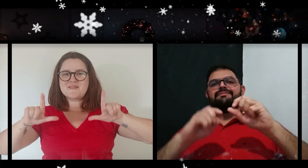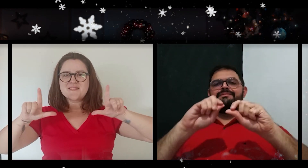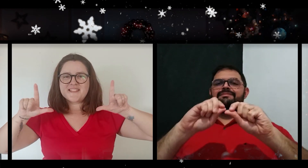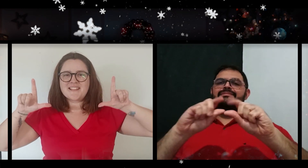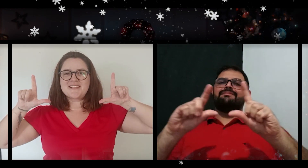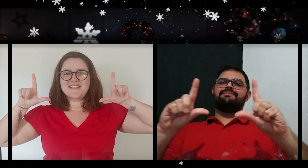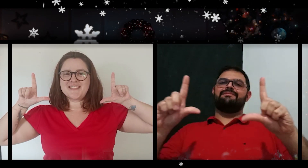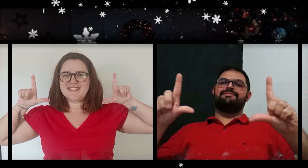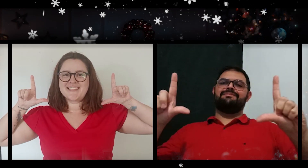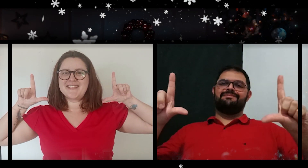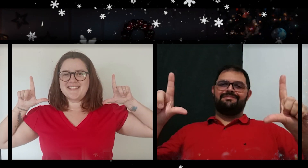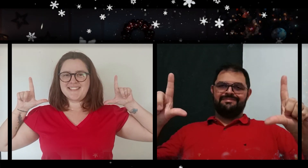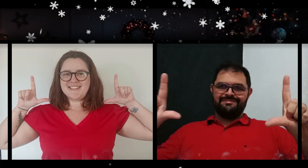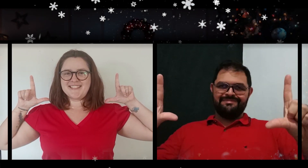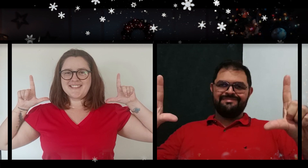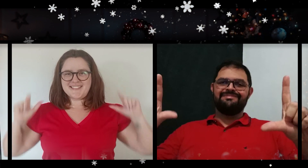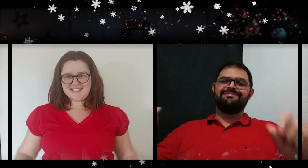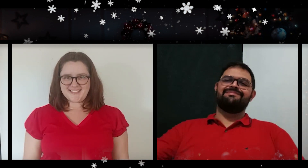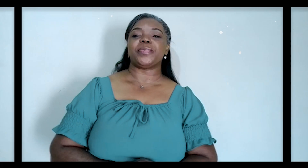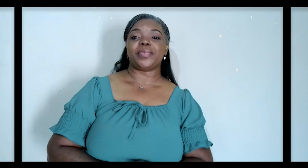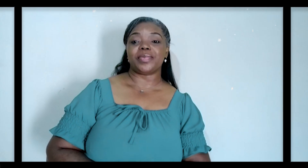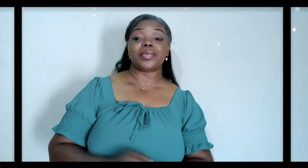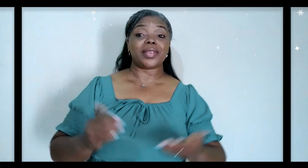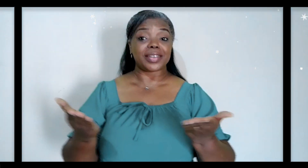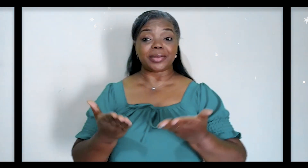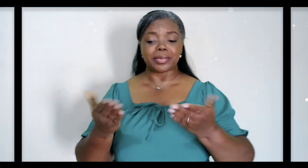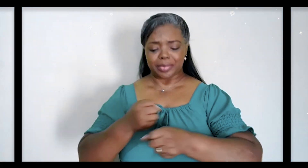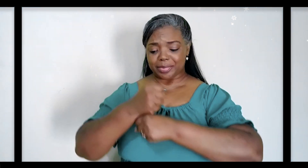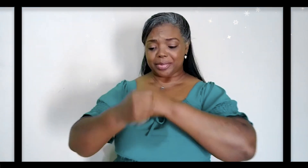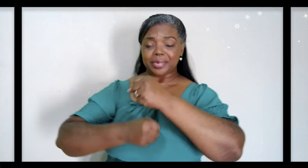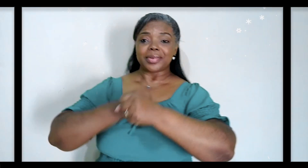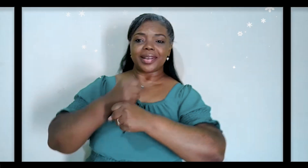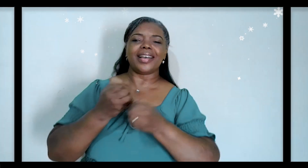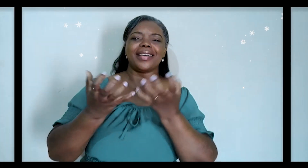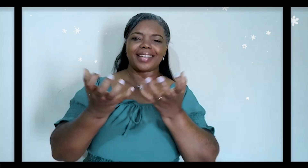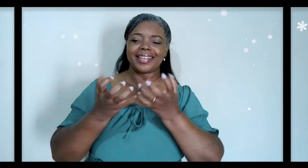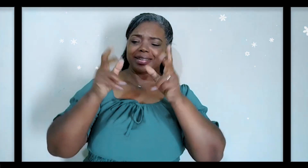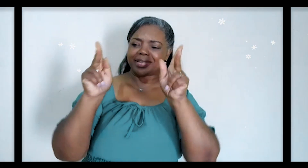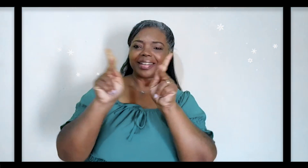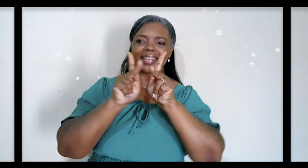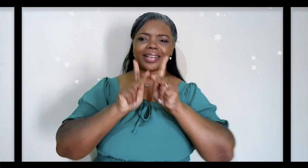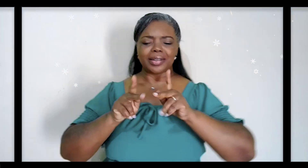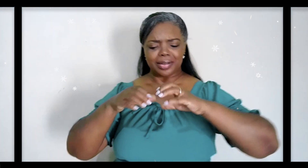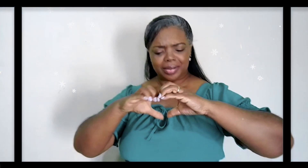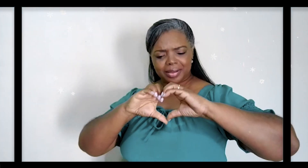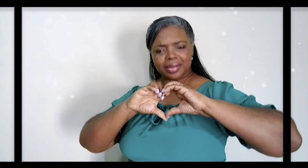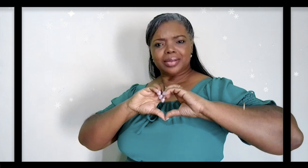cada amanhecer Este ano, quero paz no meu coração